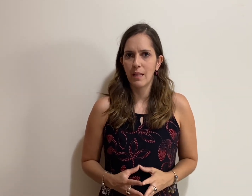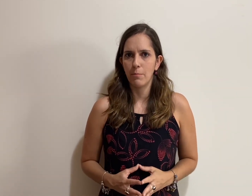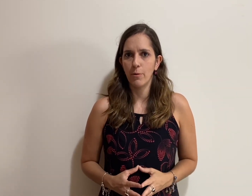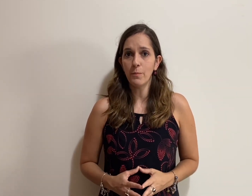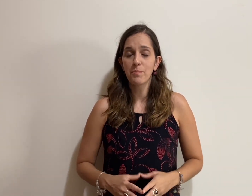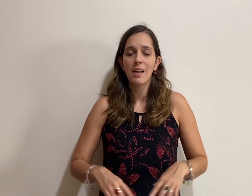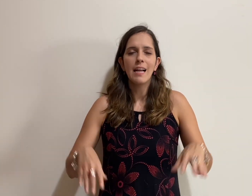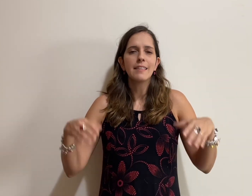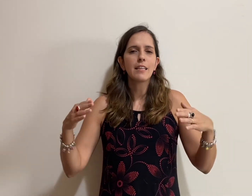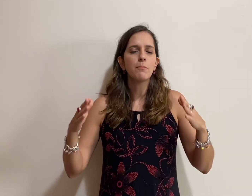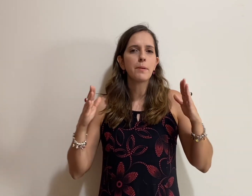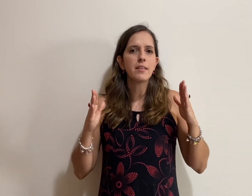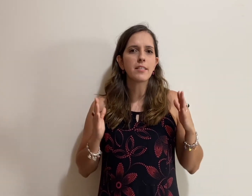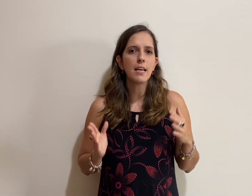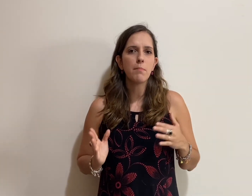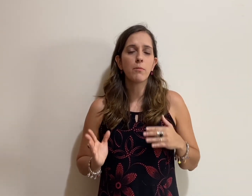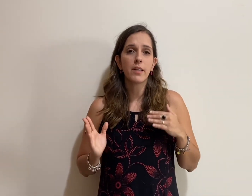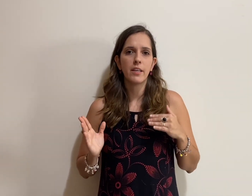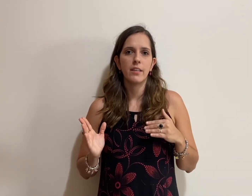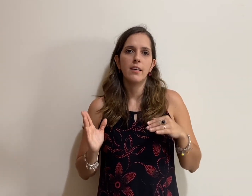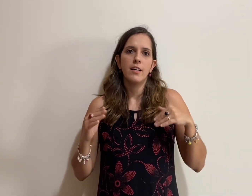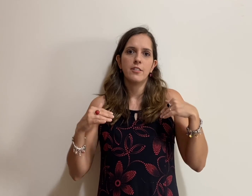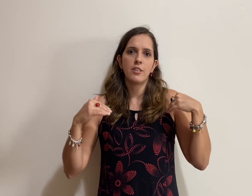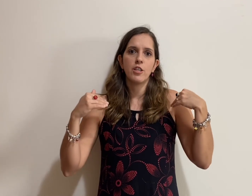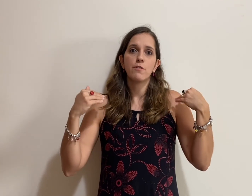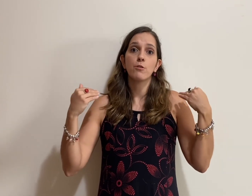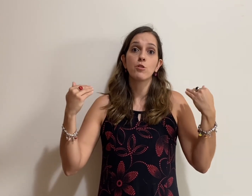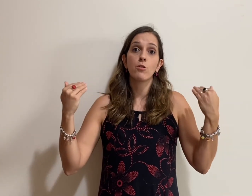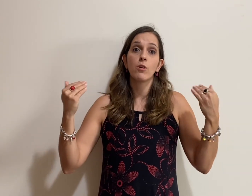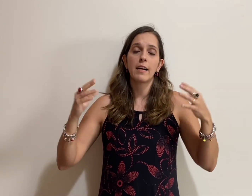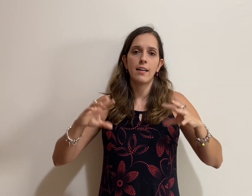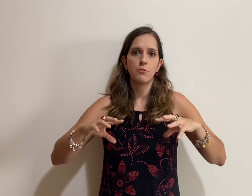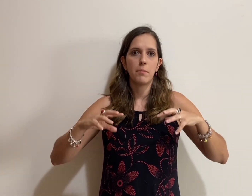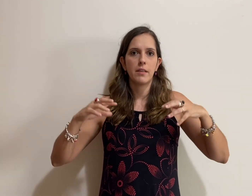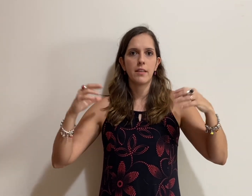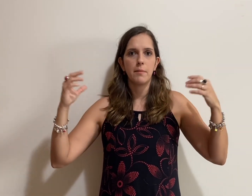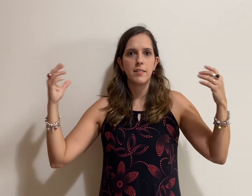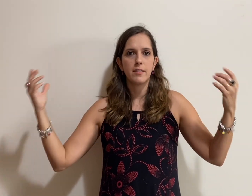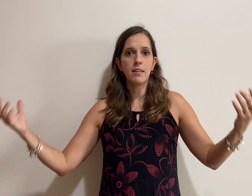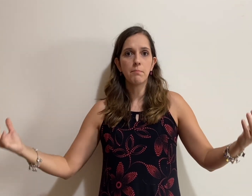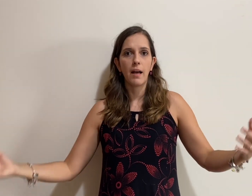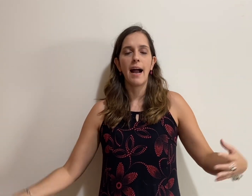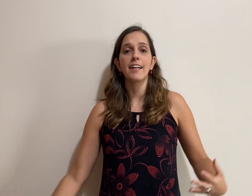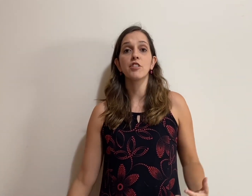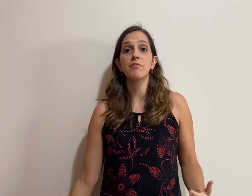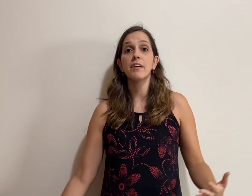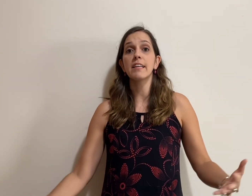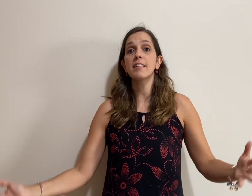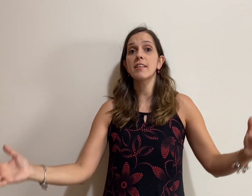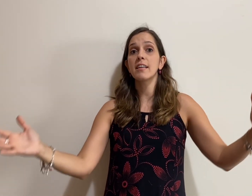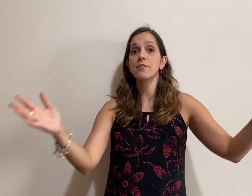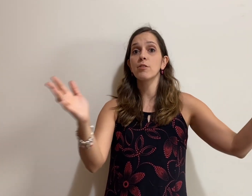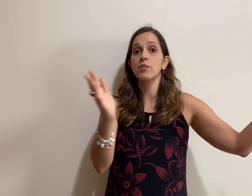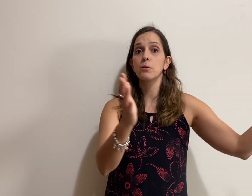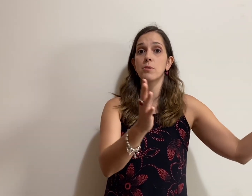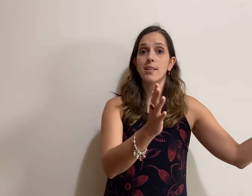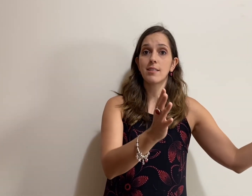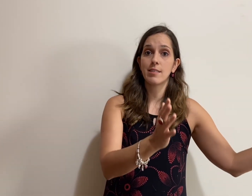tá bom? Então, percebam que se a gente fosse colocar de uma maneira mais ampla, a diferença da nossa ilustração